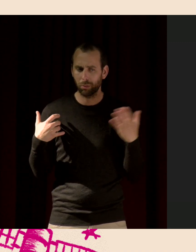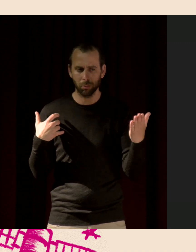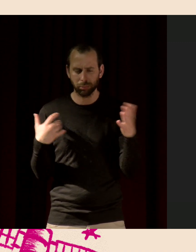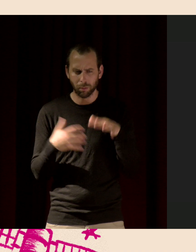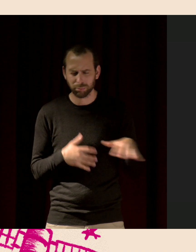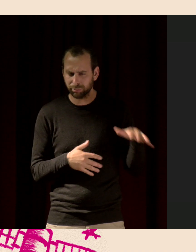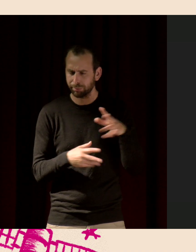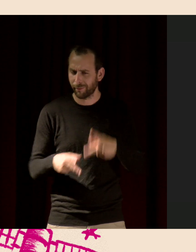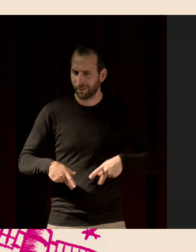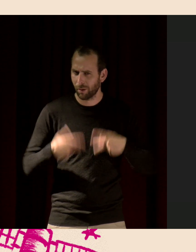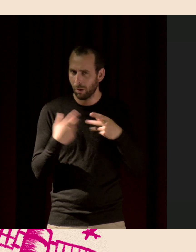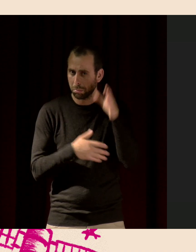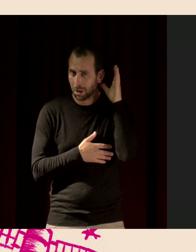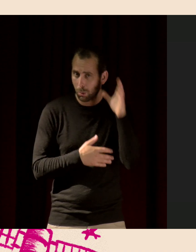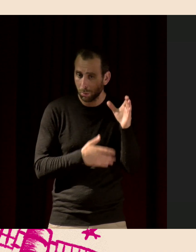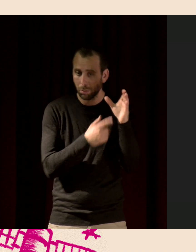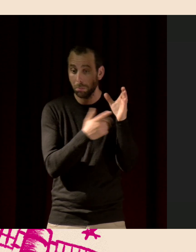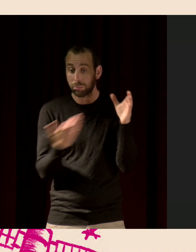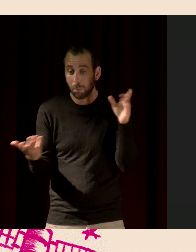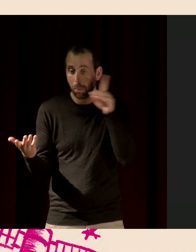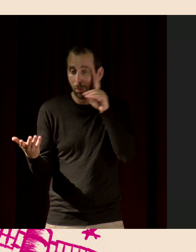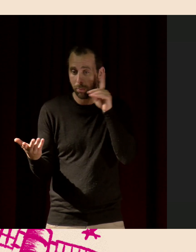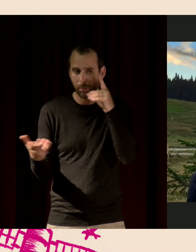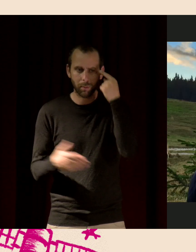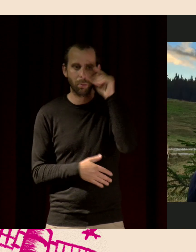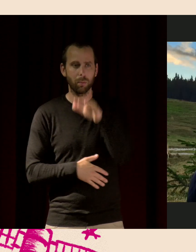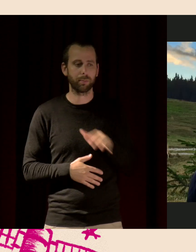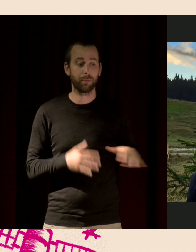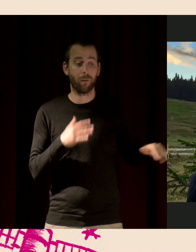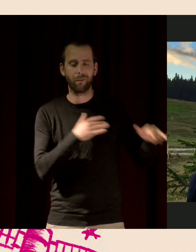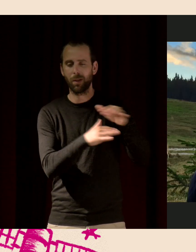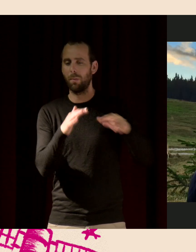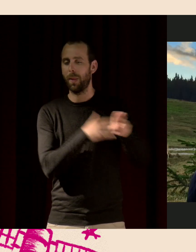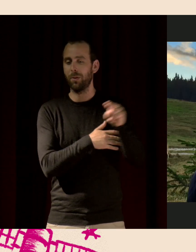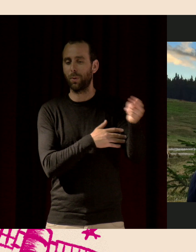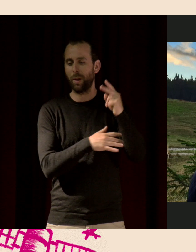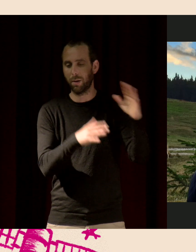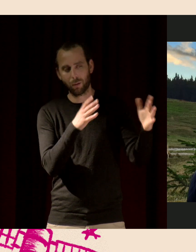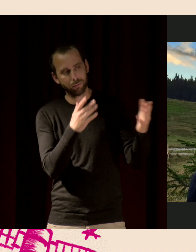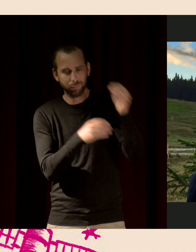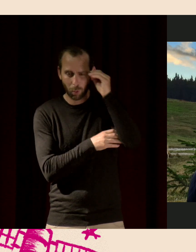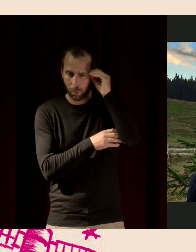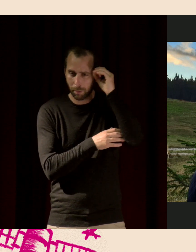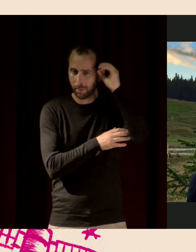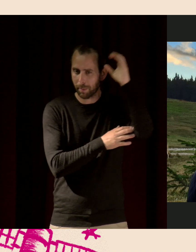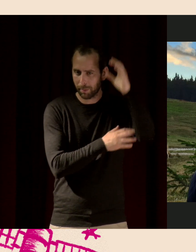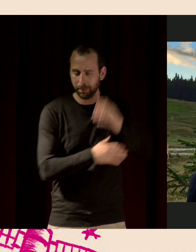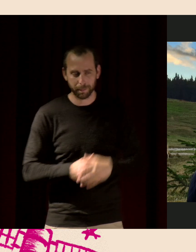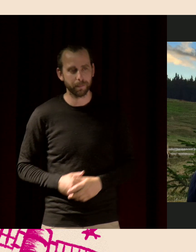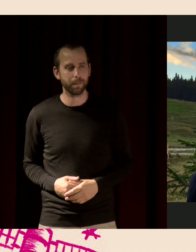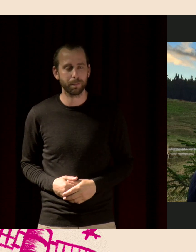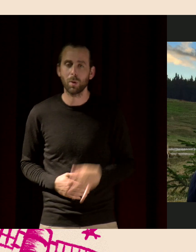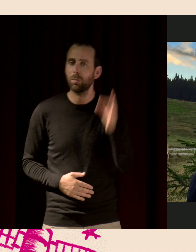Pour savoir, pour avoir des connaissances sur nos environnements naturels. Alors, le son, pourquoi le son ? Finalement, parce que le son